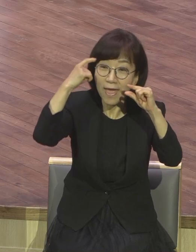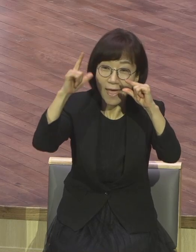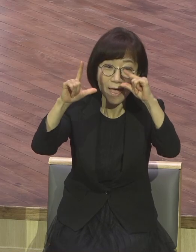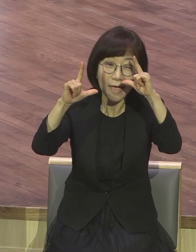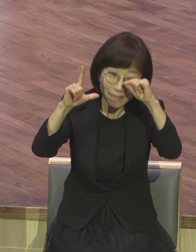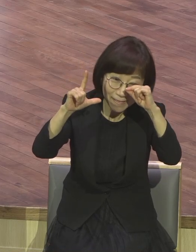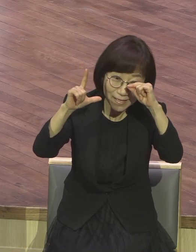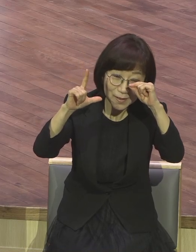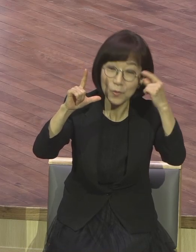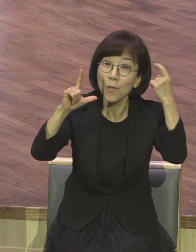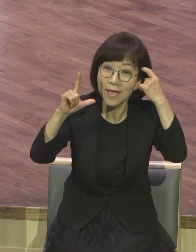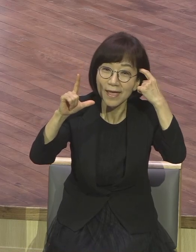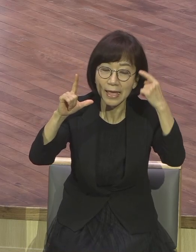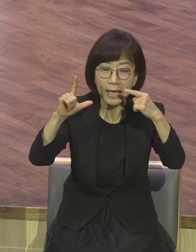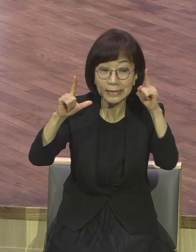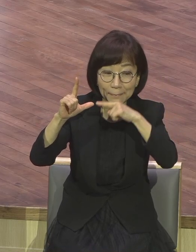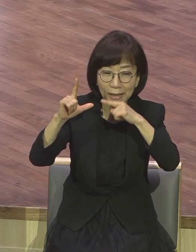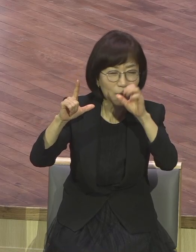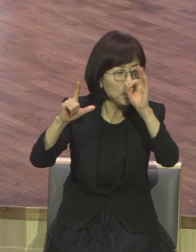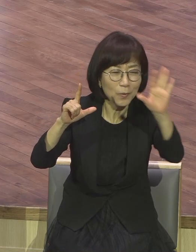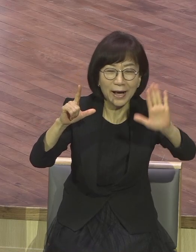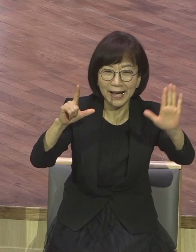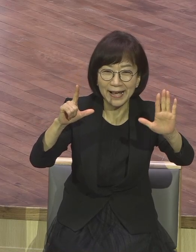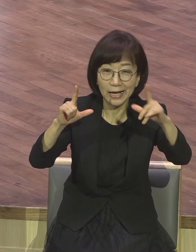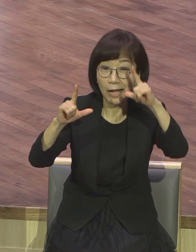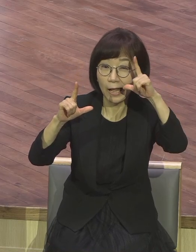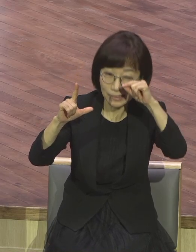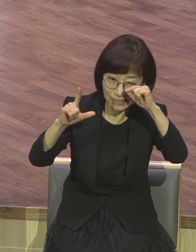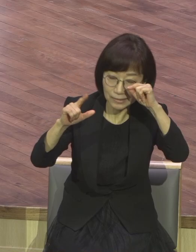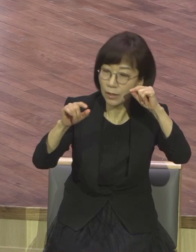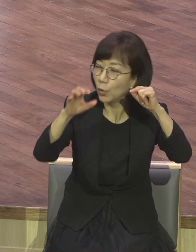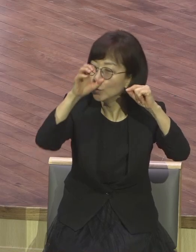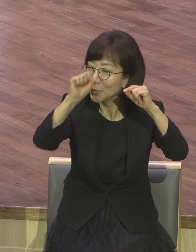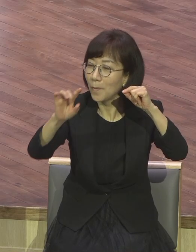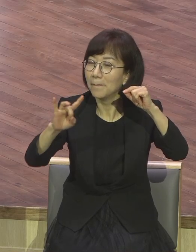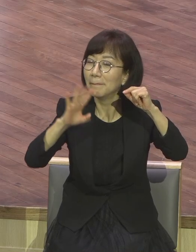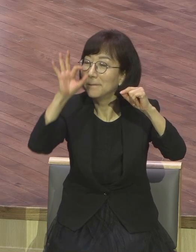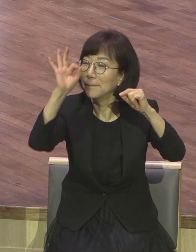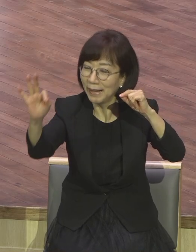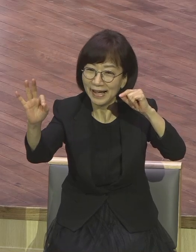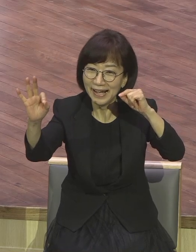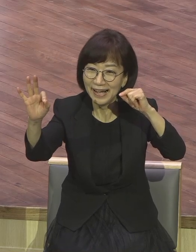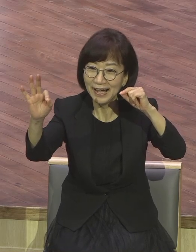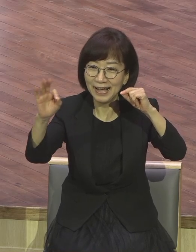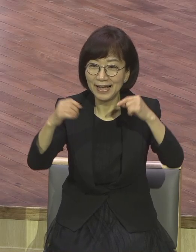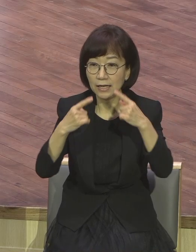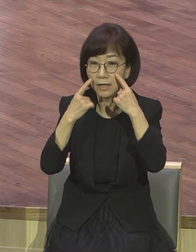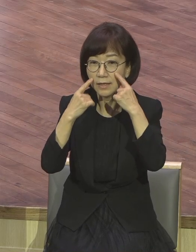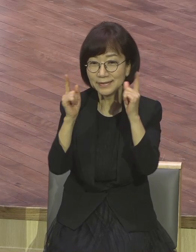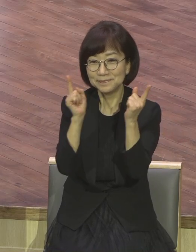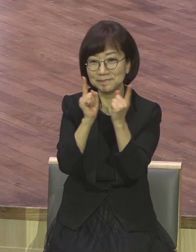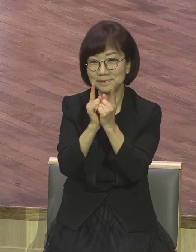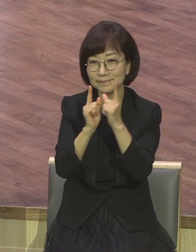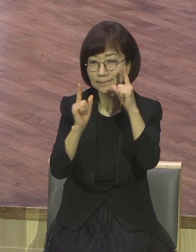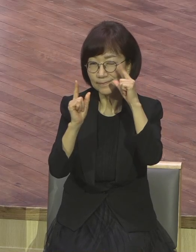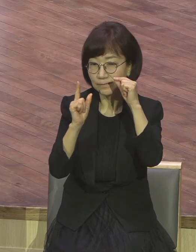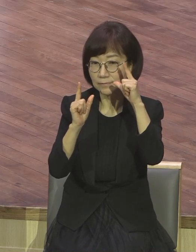뭐냐. 단점은 안 보겠다. 당신의 좋은 점은 보겠다. 라는 의미로 그렇게 윙크한단 말이에요.